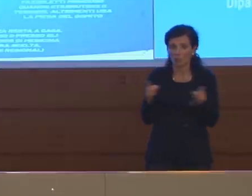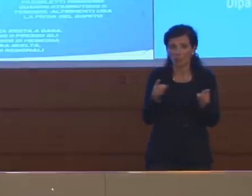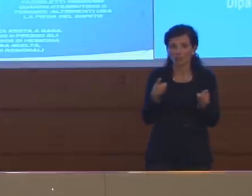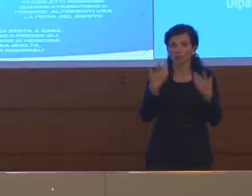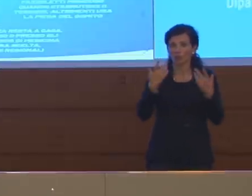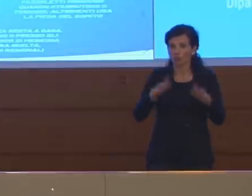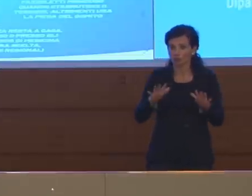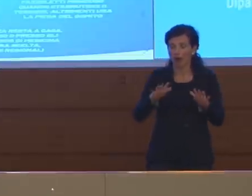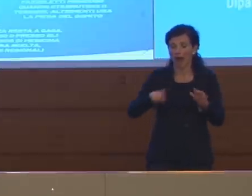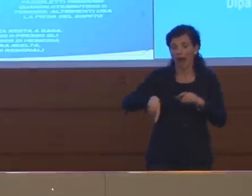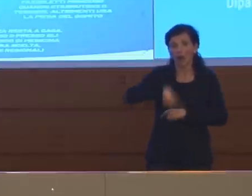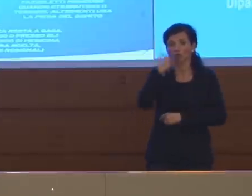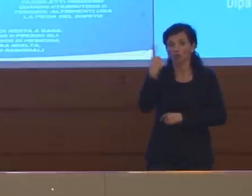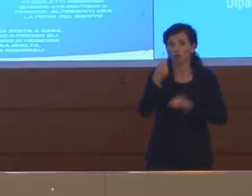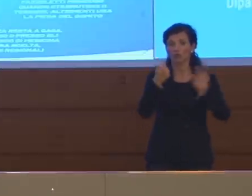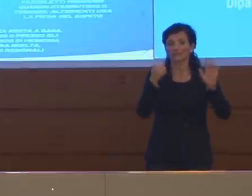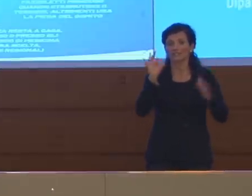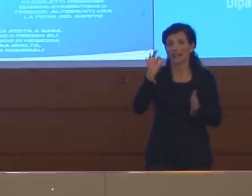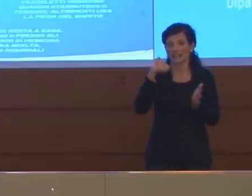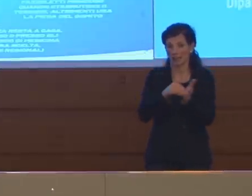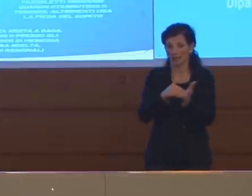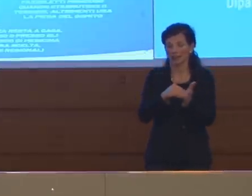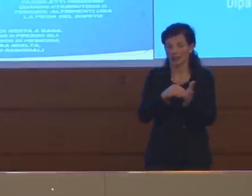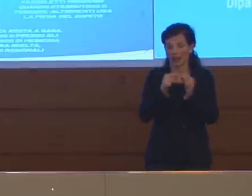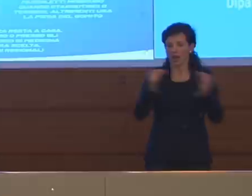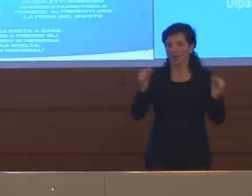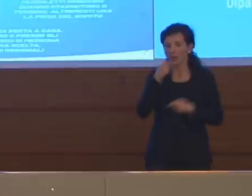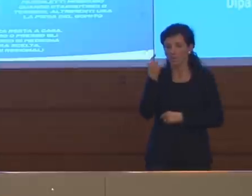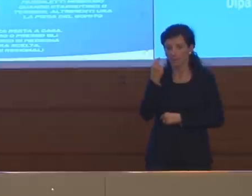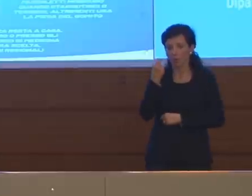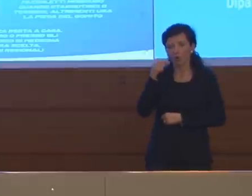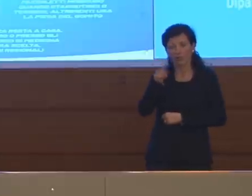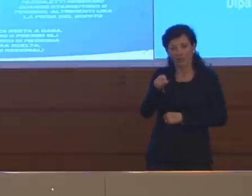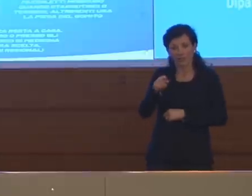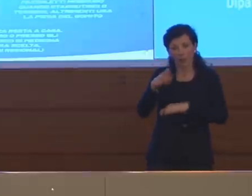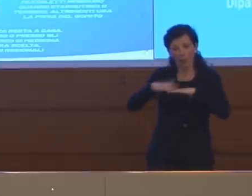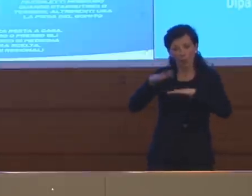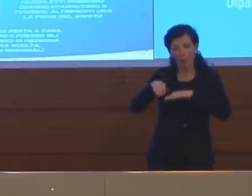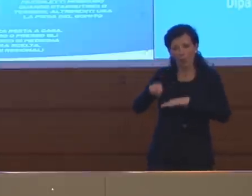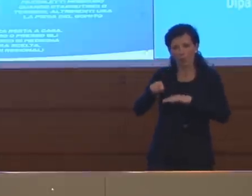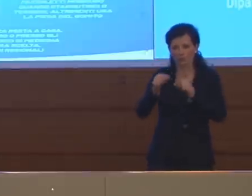60 mila tamponi al giorno tra virgolette, concentrare l'utilizzo di questi tamponi,